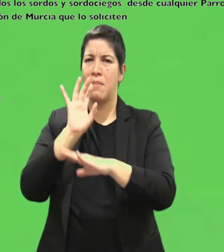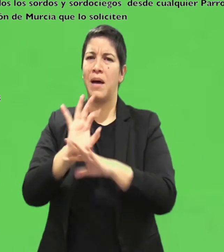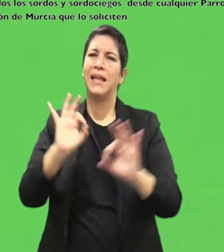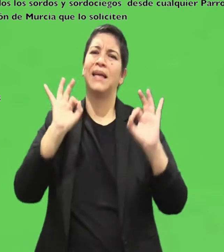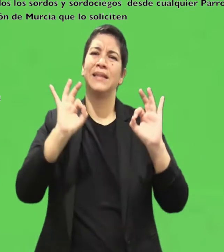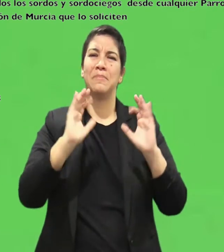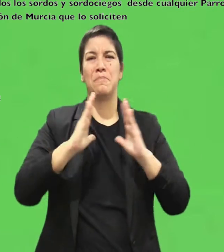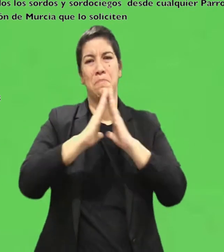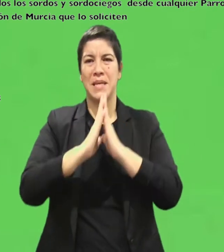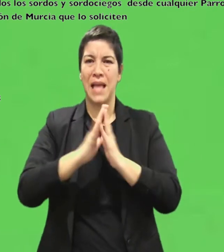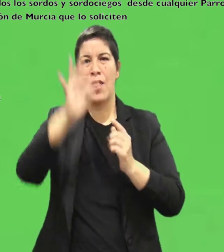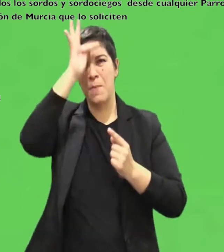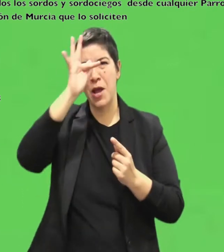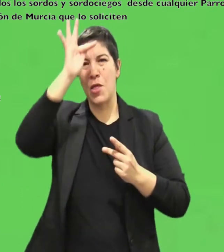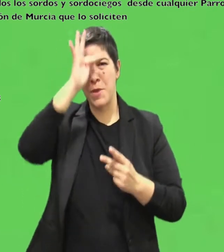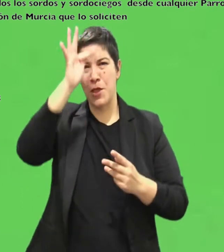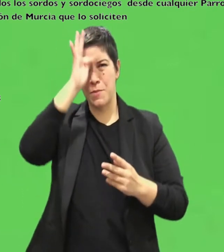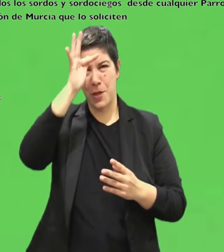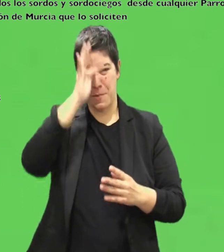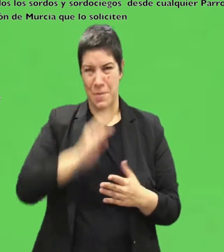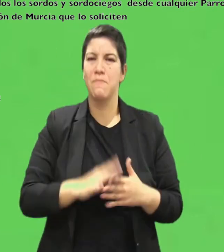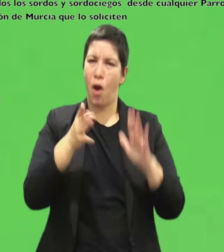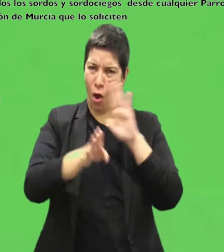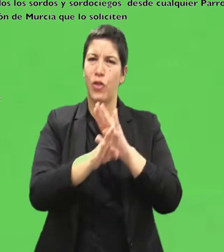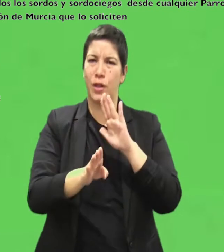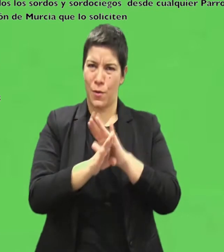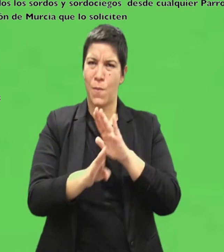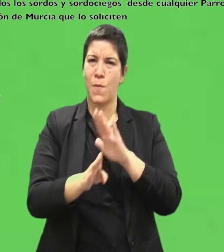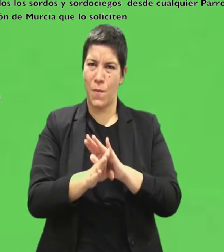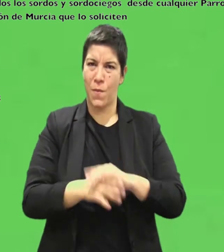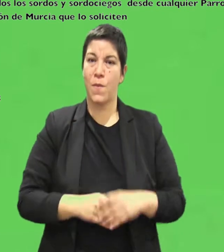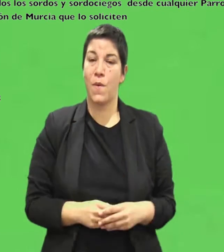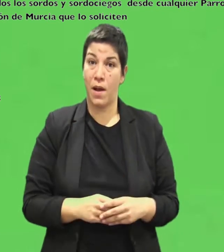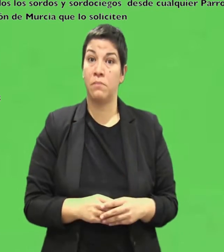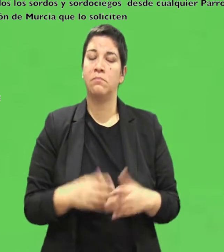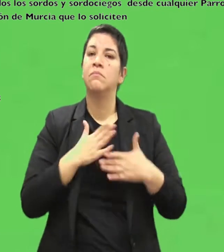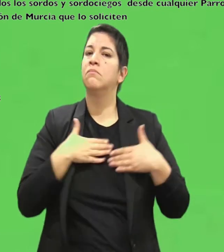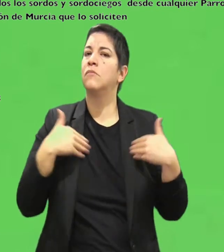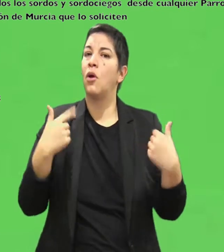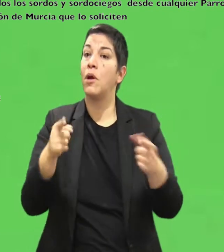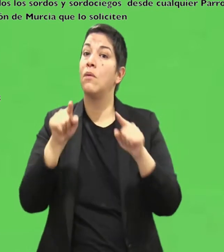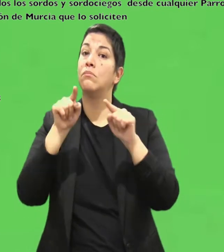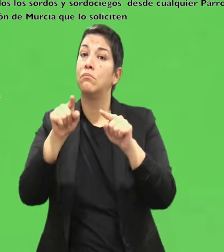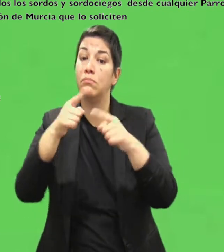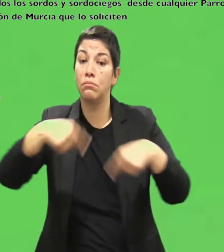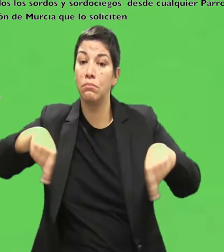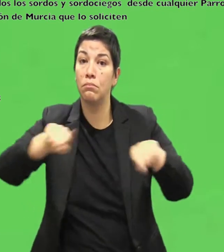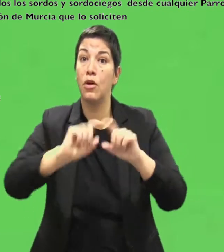de las lecturas correspondientes a las celebraciones de las misas dominicales Que quedan